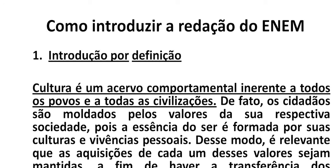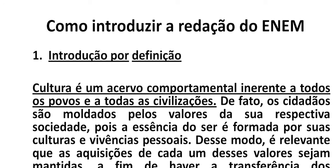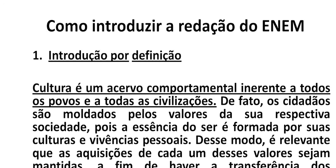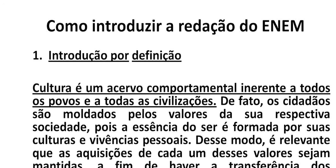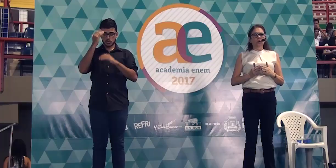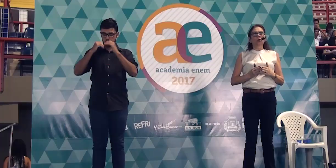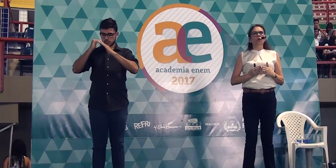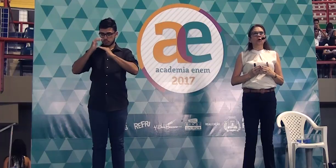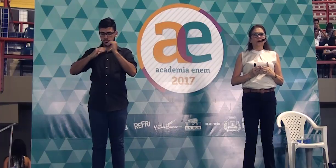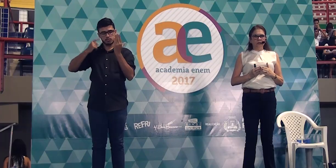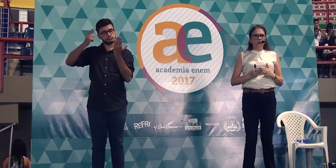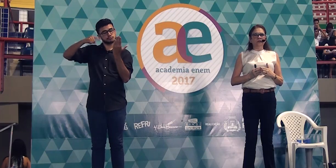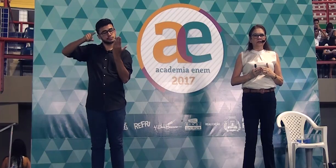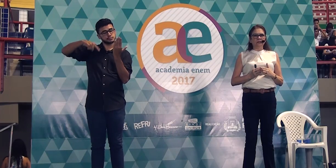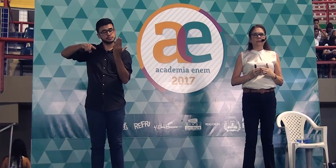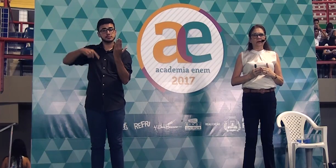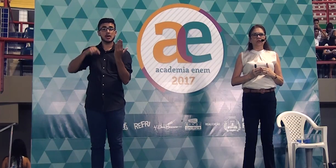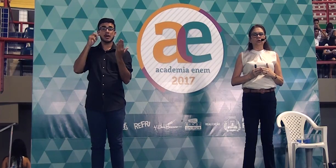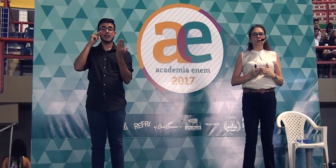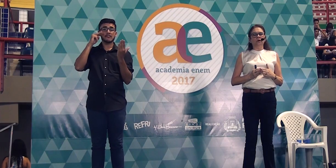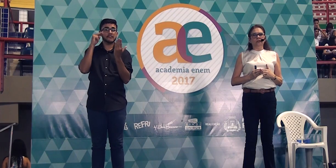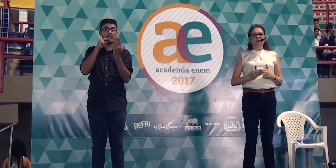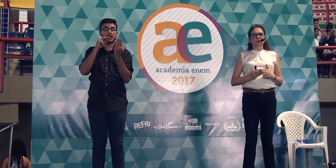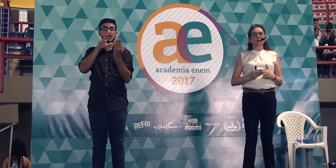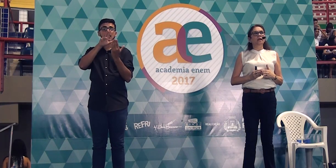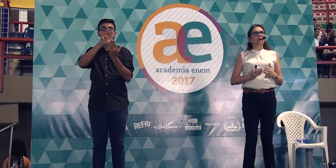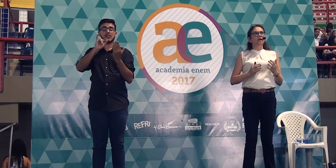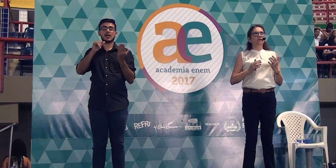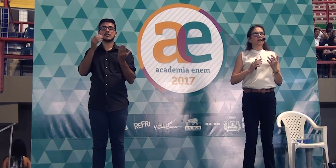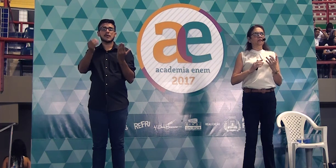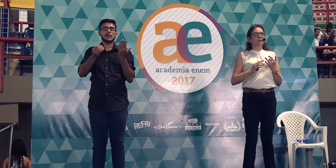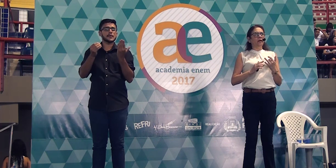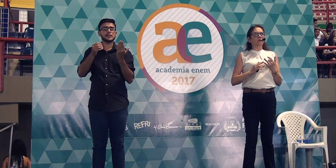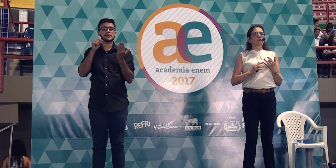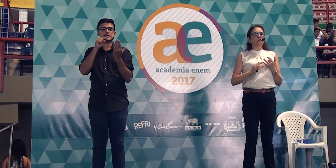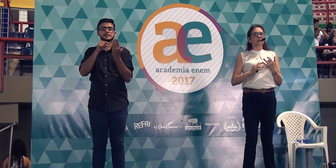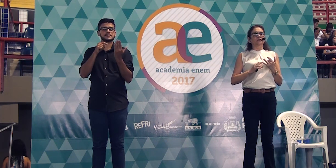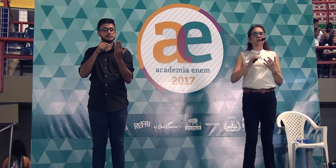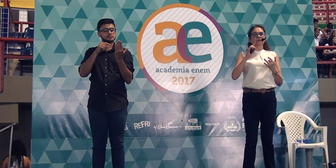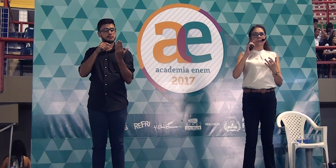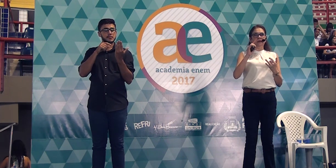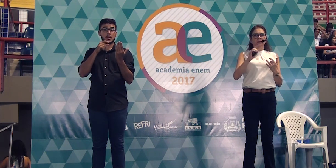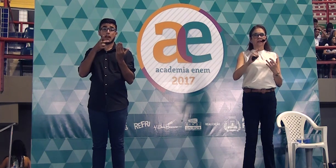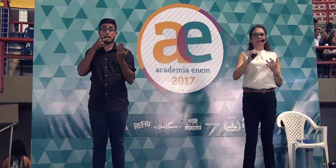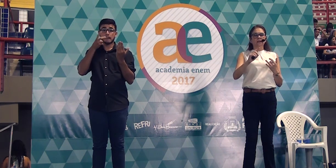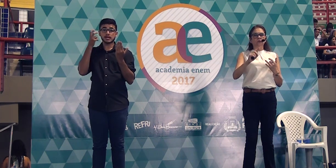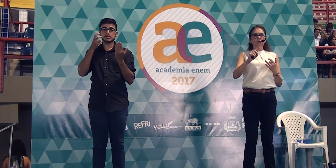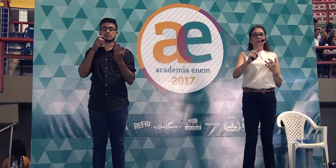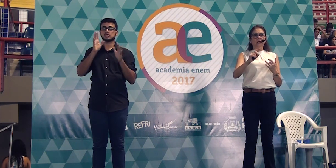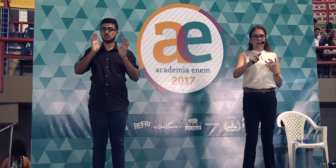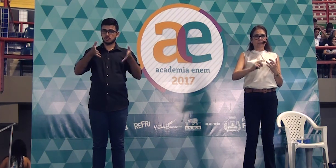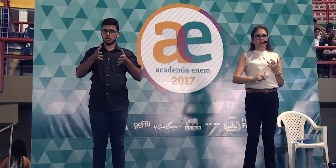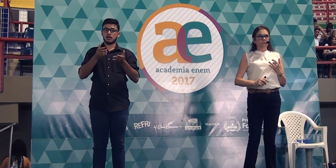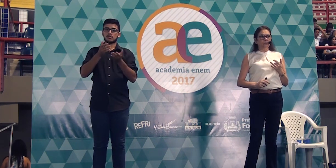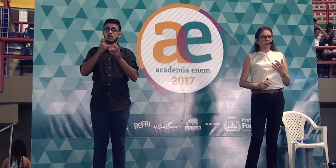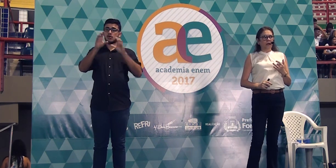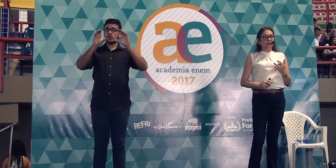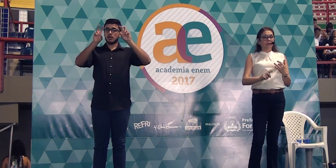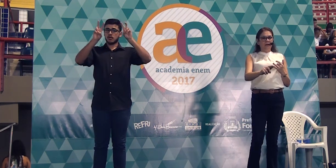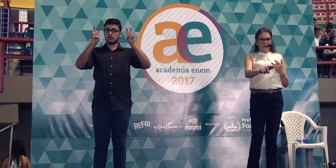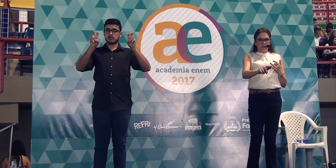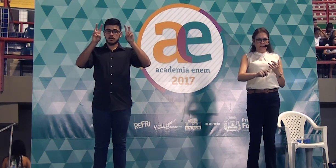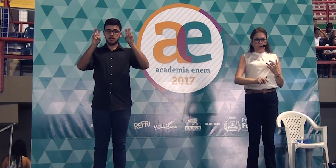sua introdução, o corretor vai saber de tudo isso, ele vai saber que você fez a apresentação do tema